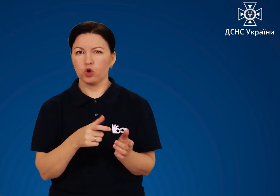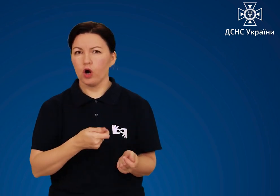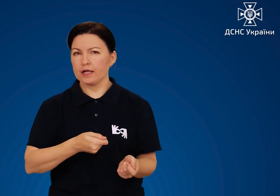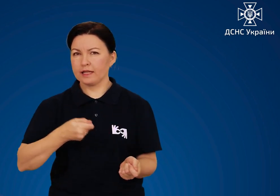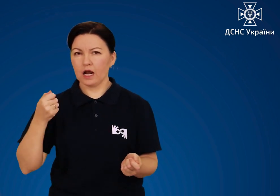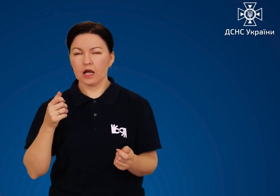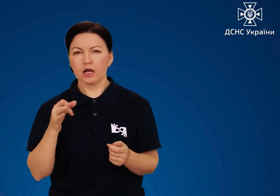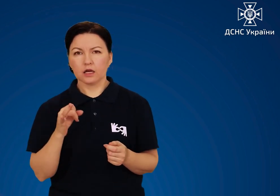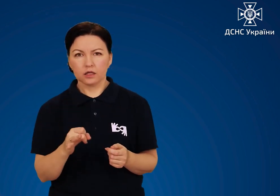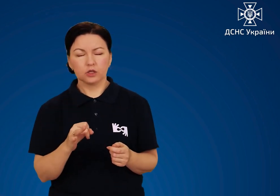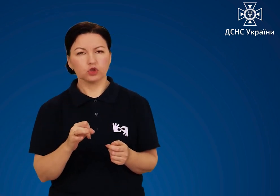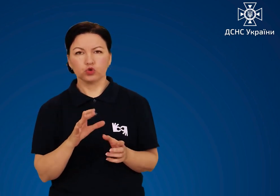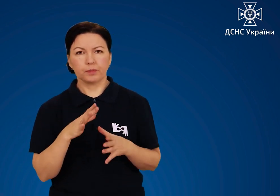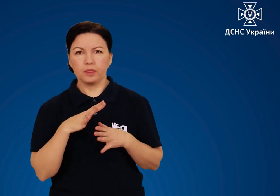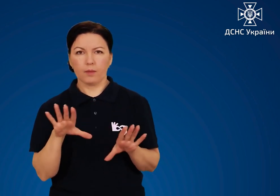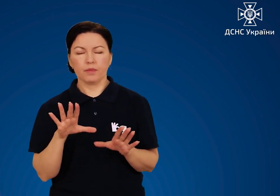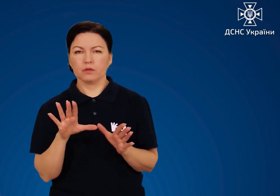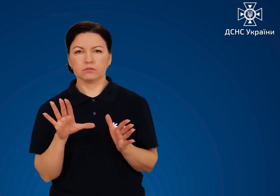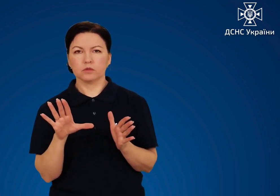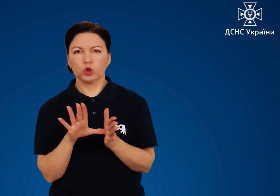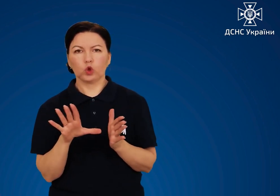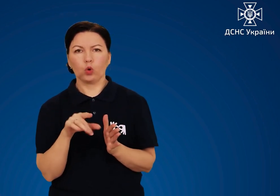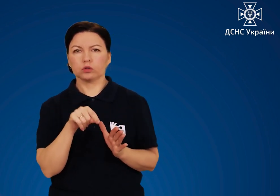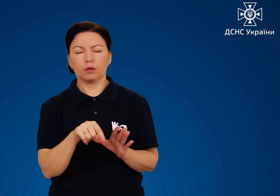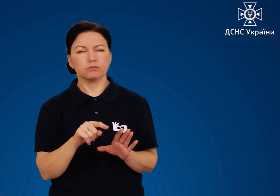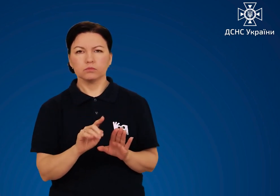вимкніть електрогенератор та знеструмте його.